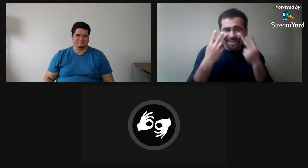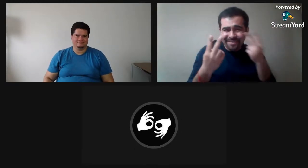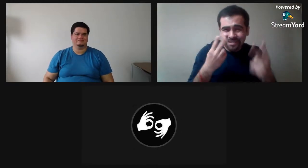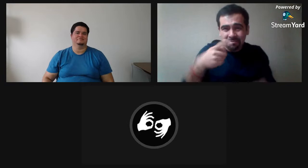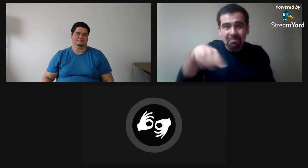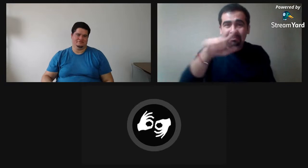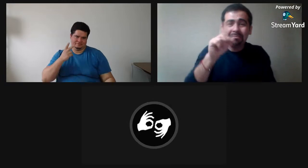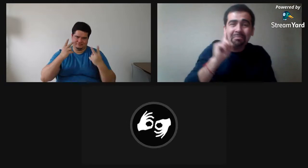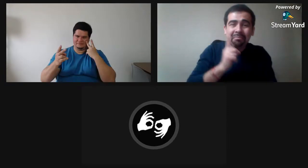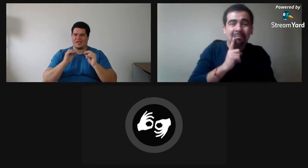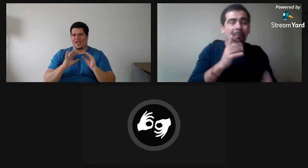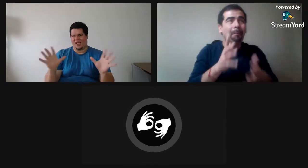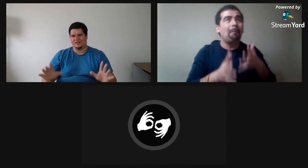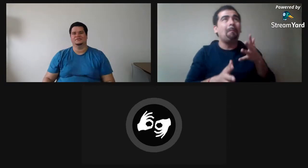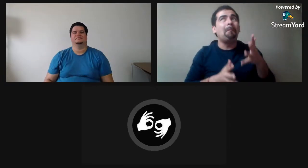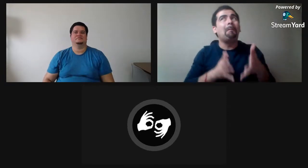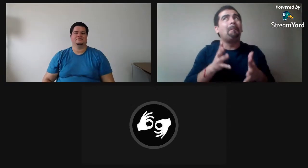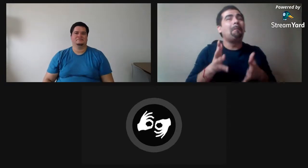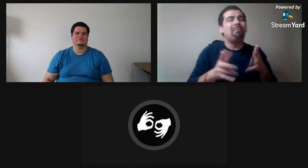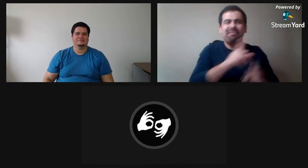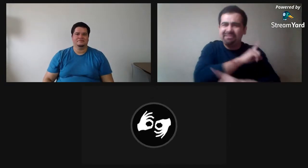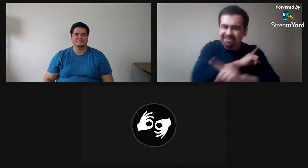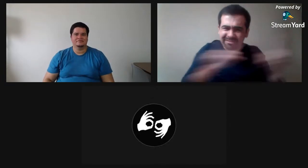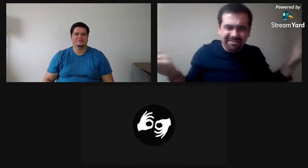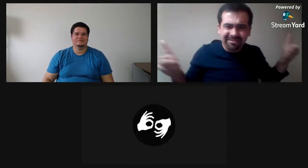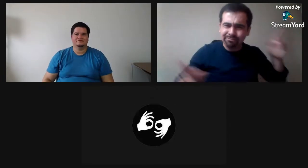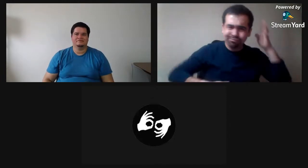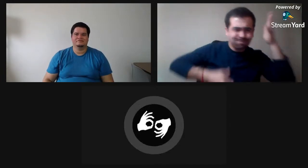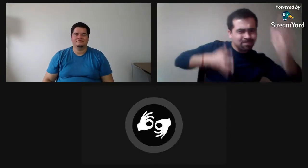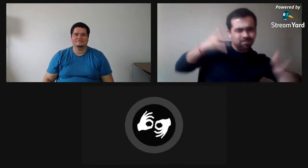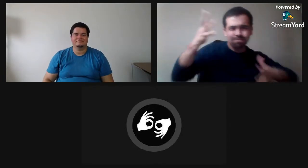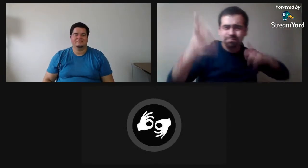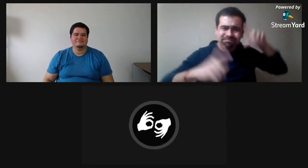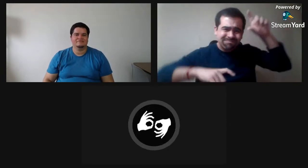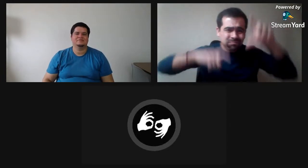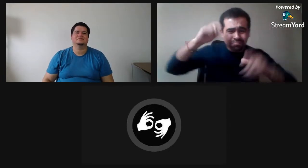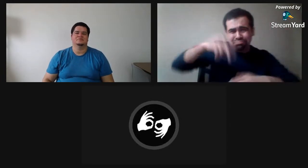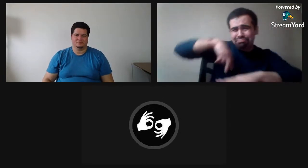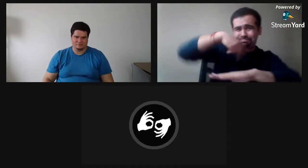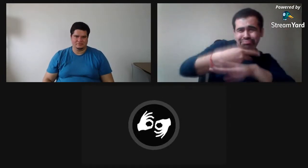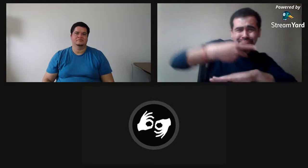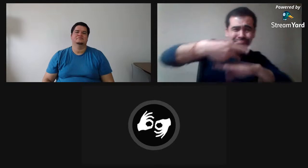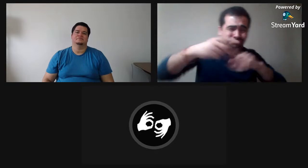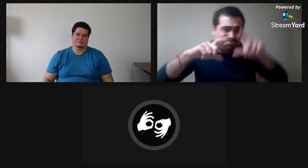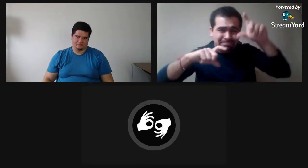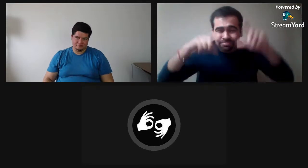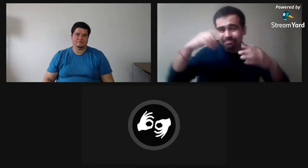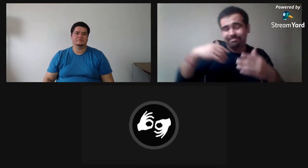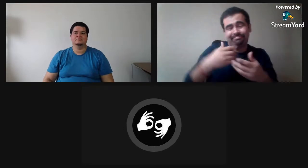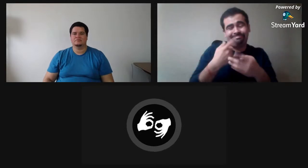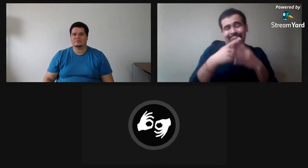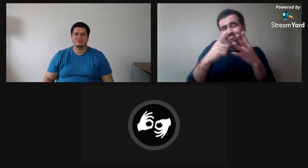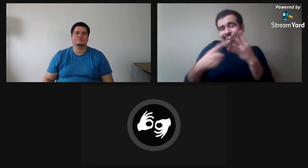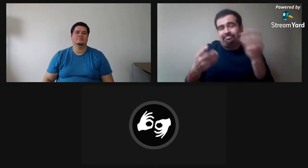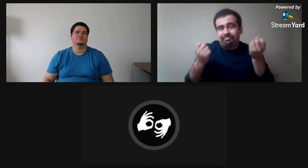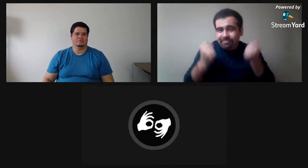lo expresaba, estaba muy claro, la idea es no ser tan claro cuando uno expresa, tenemos que